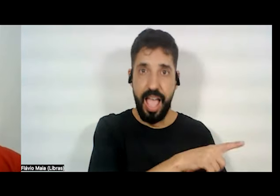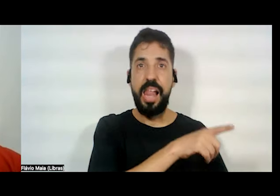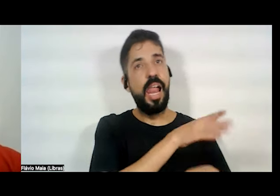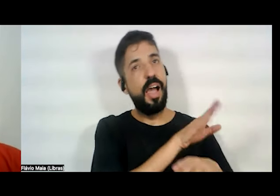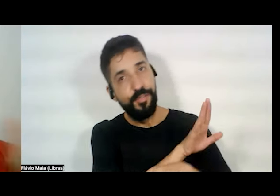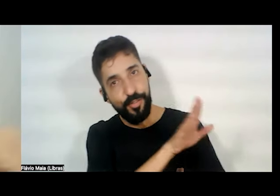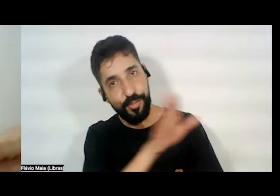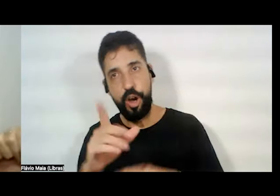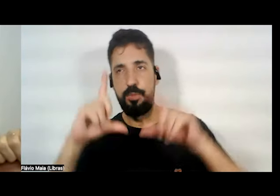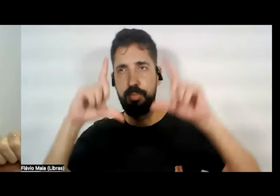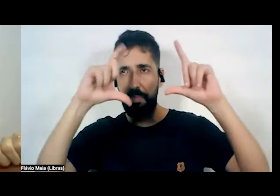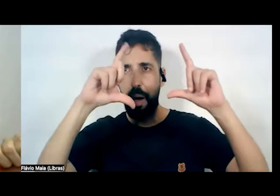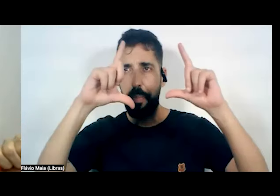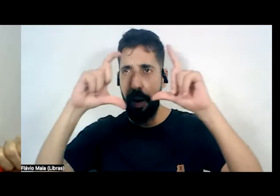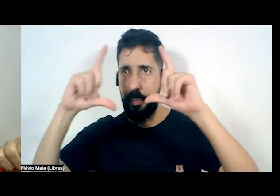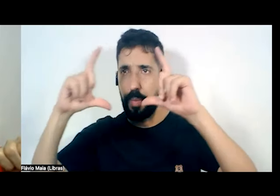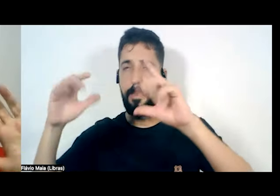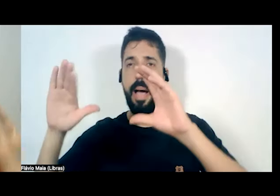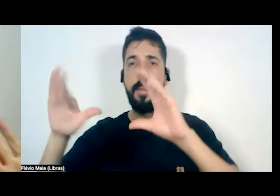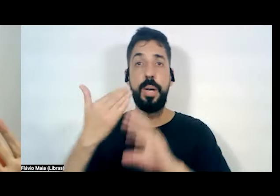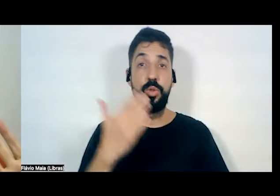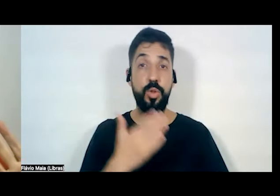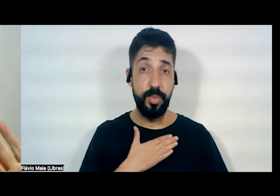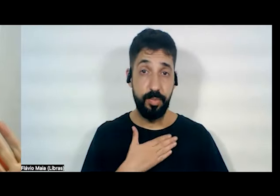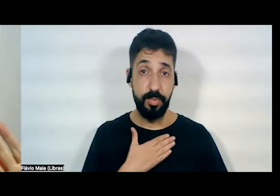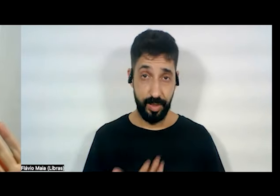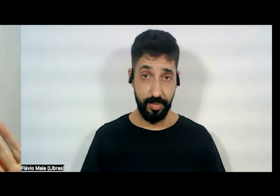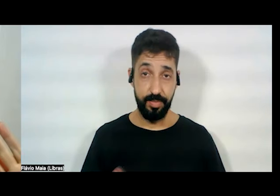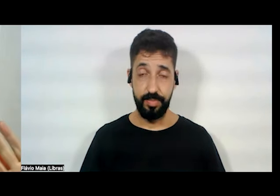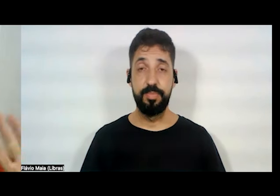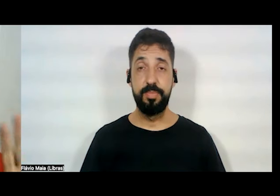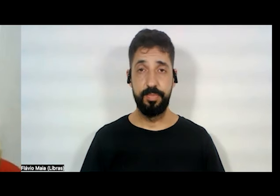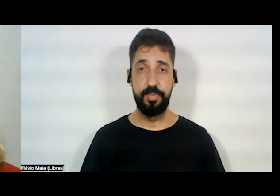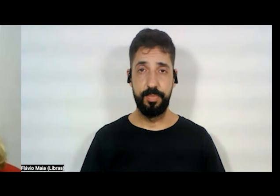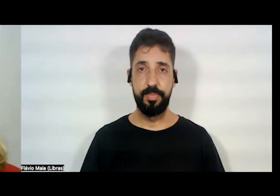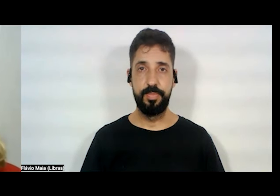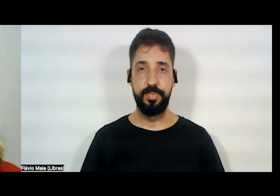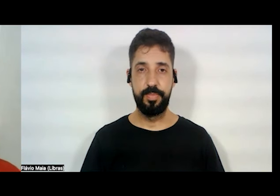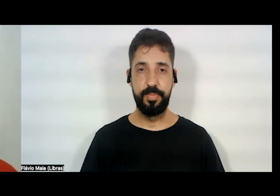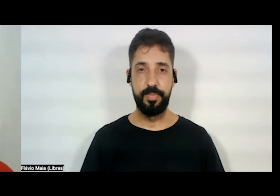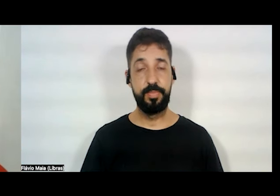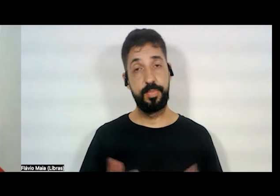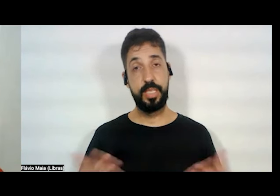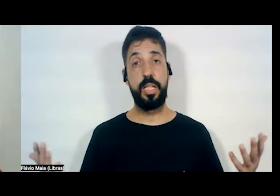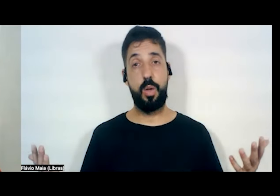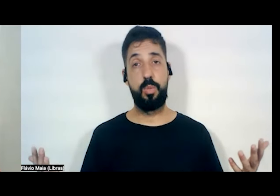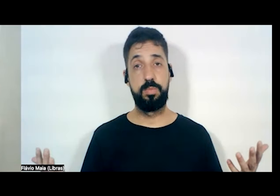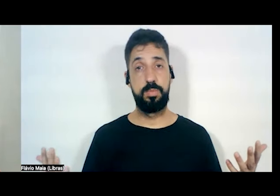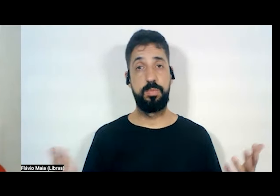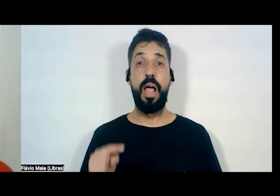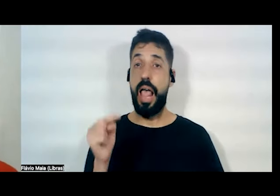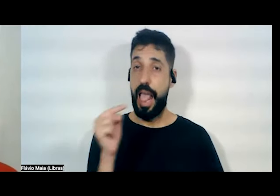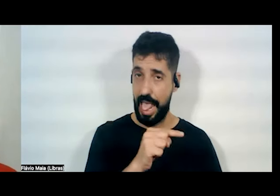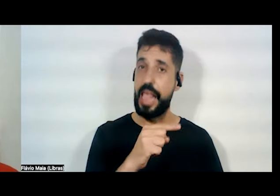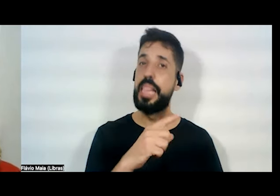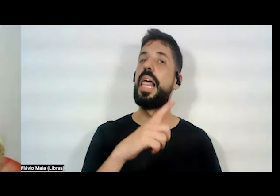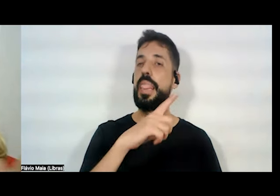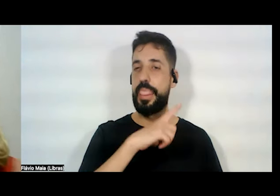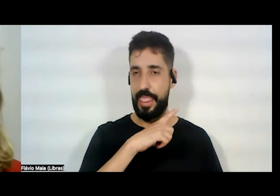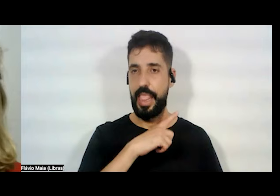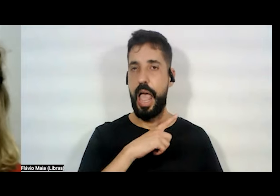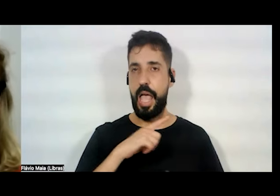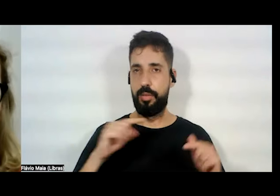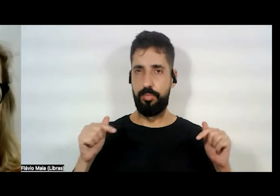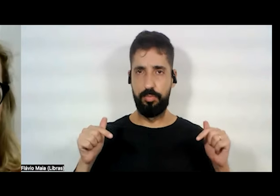fotografar e me mandar, me enviar. Ou seja, ela está tendo uma atitude de